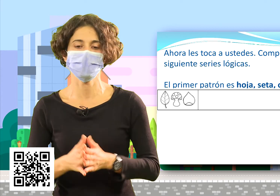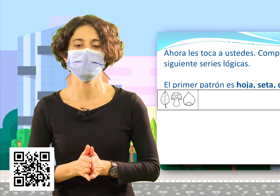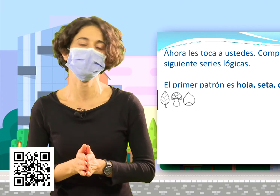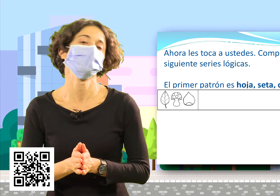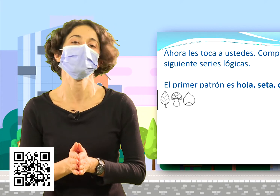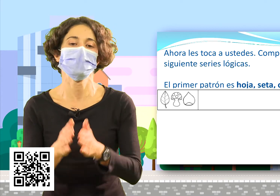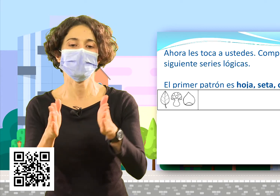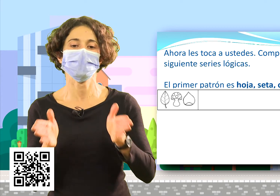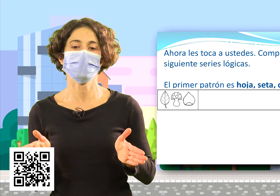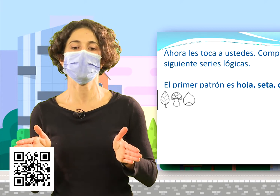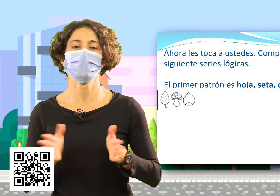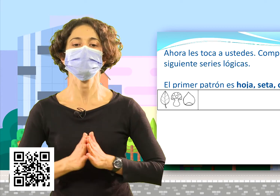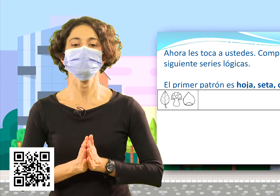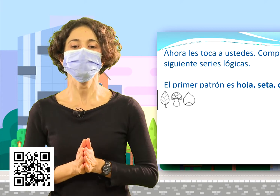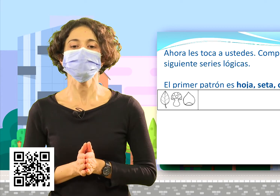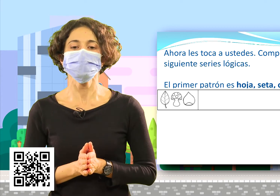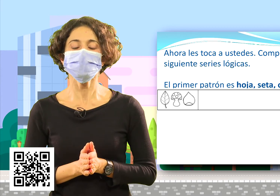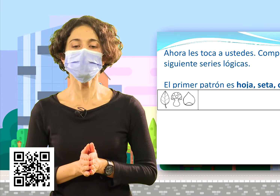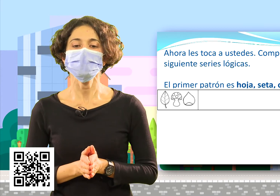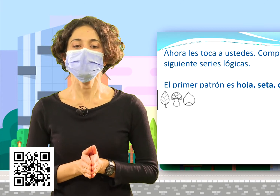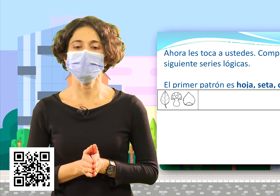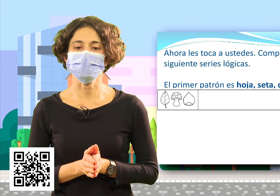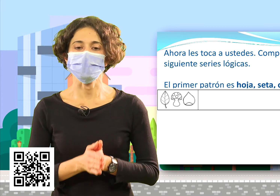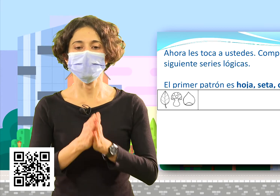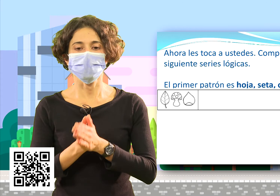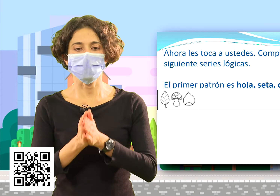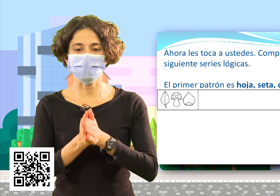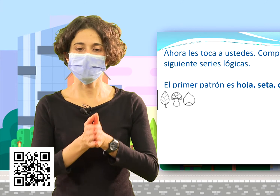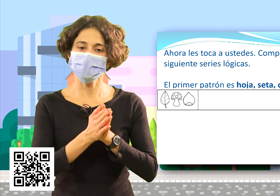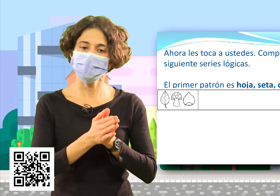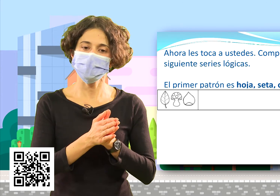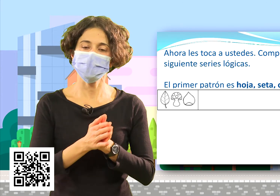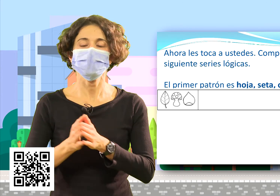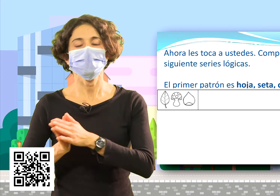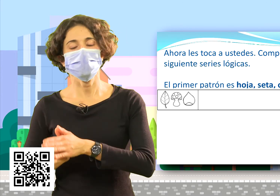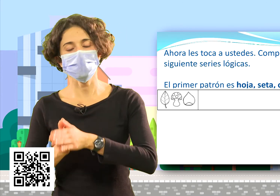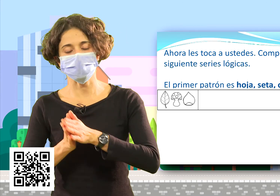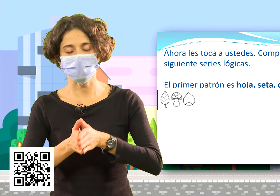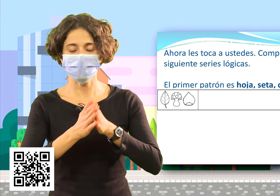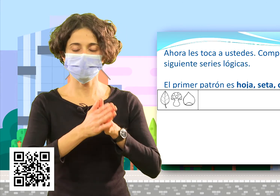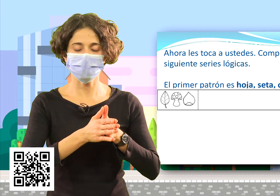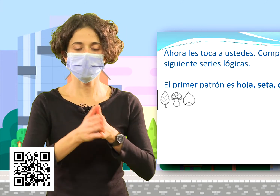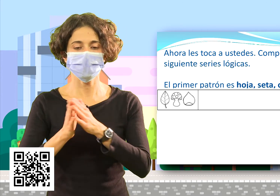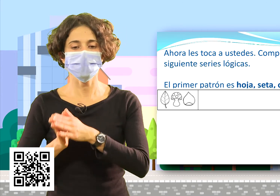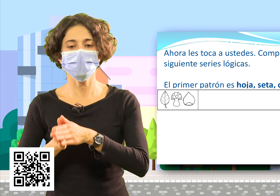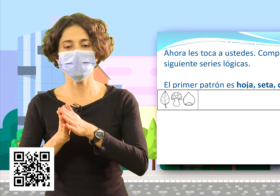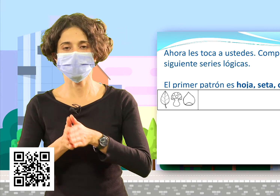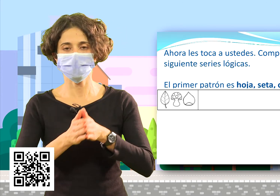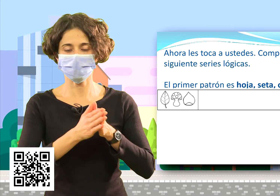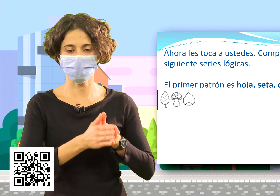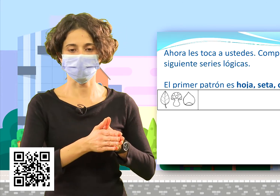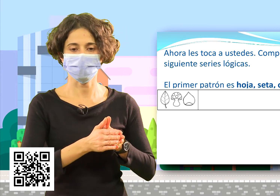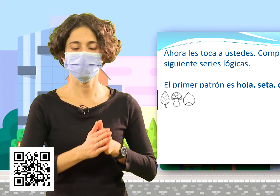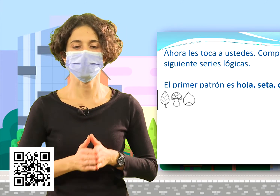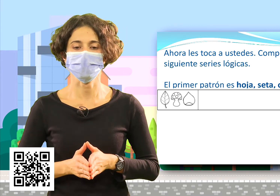les quepa la hoja. Sería hoja-seta-castaña, hoja-seta-castaña, hoja